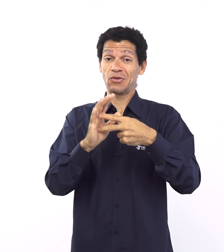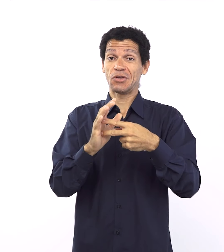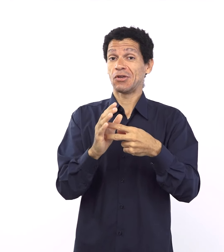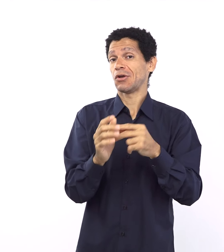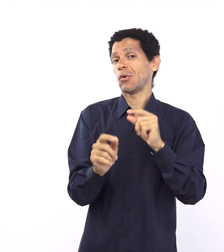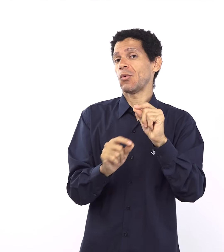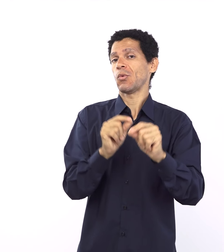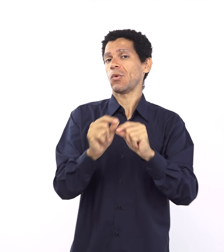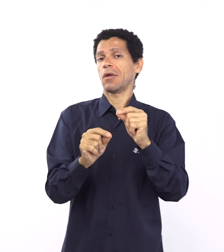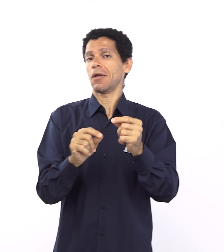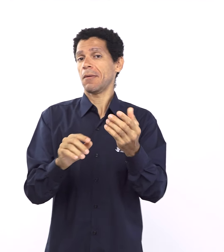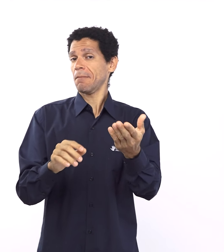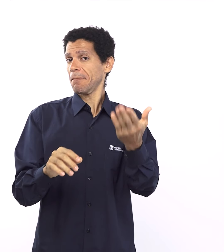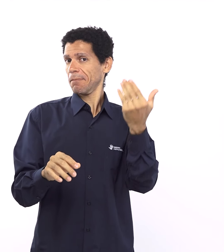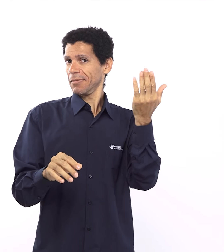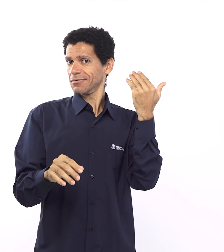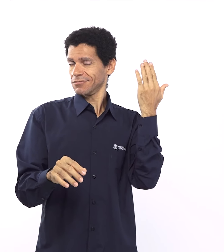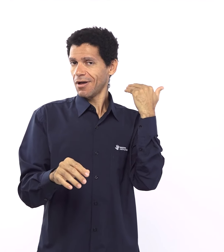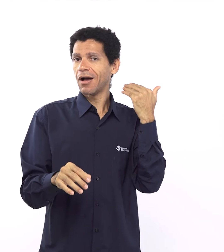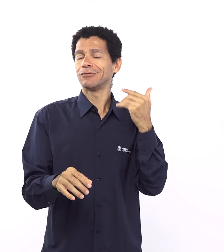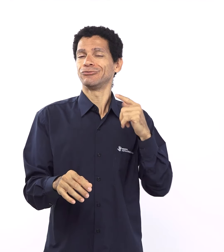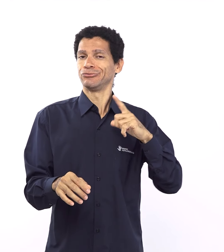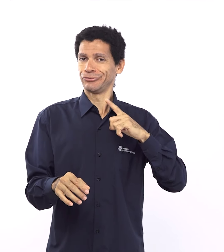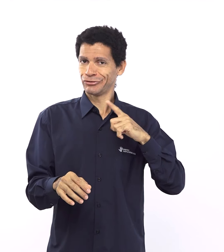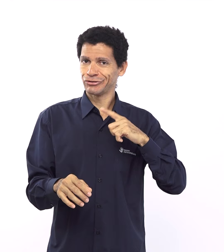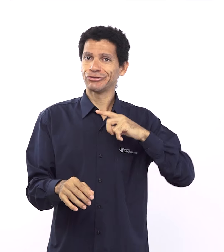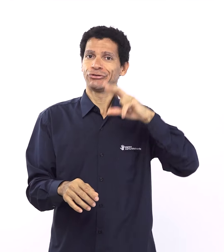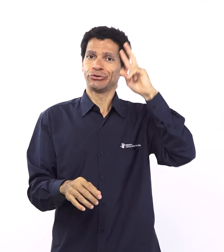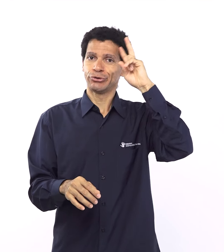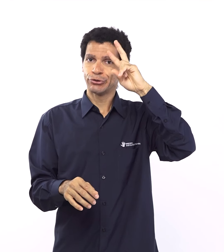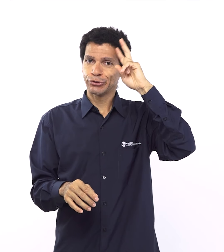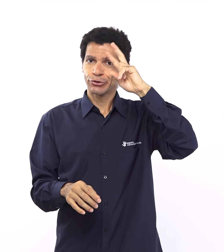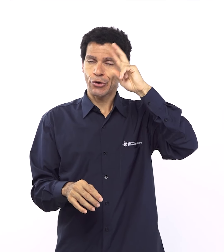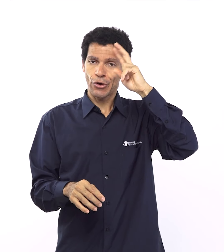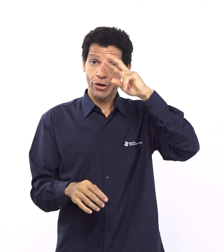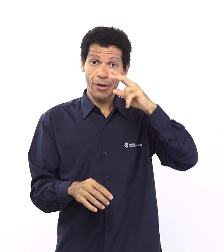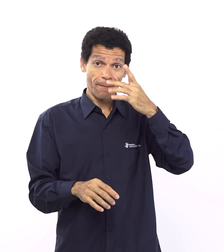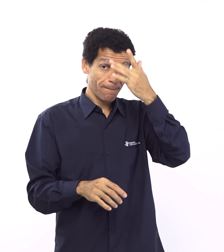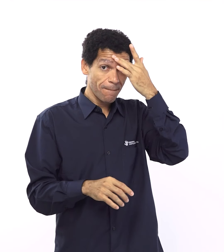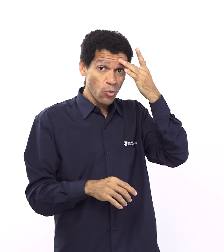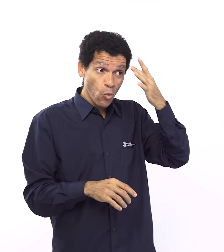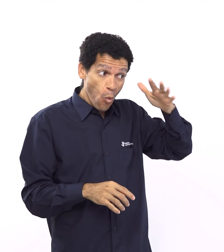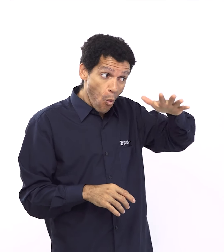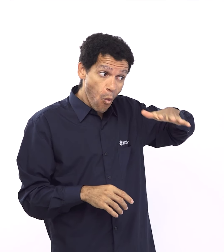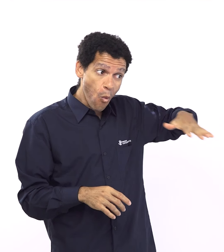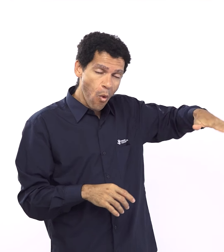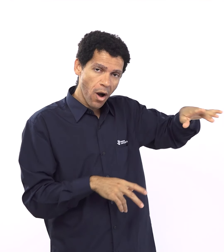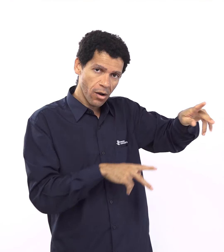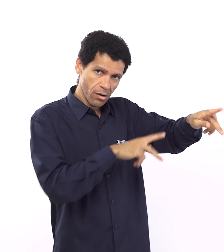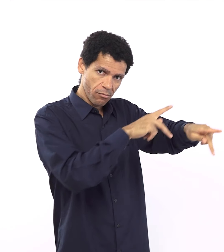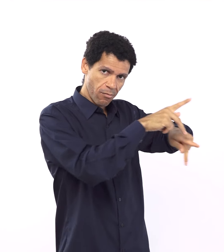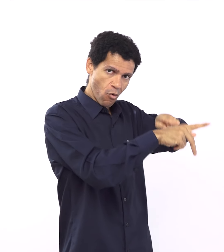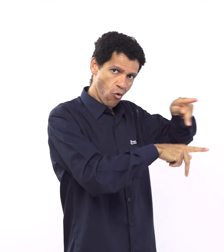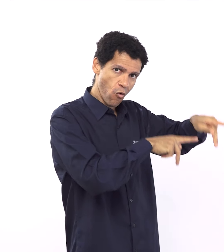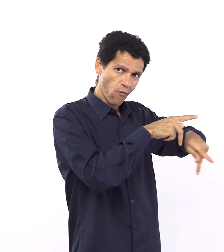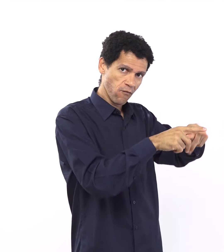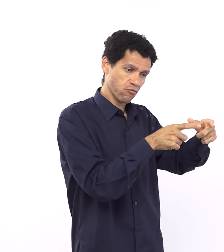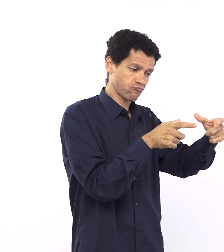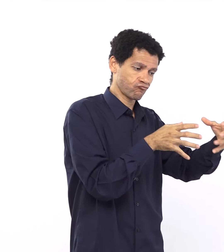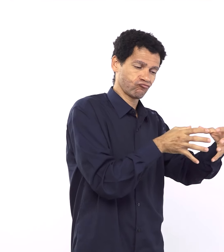enfim, conquistou muitas batalhas, você tem um nome grande, você conquista esse status, né? Mas isso envolve,